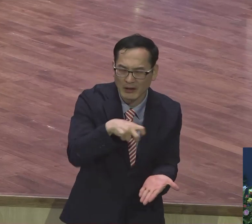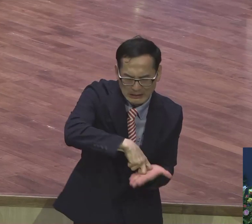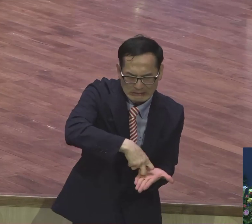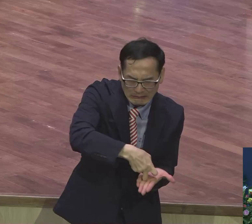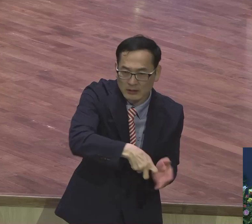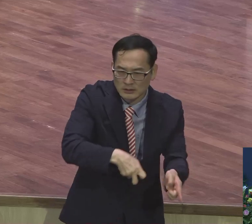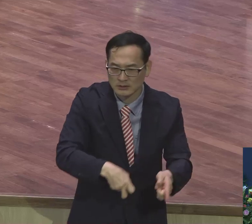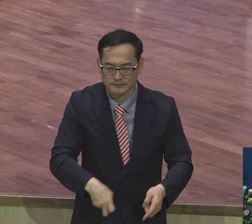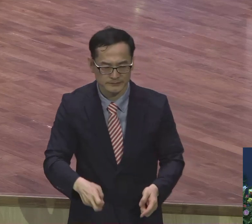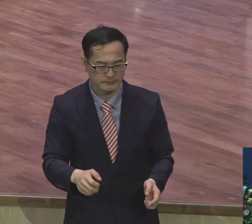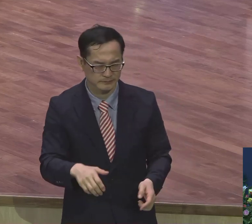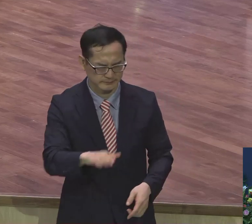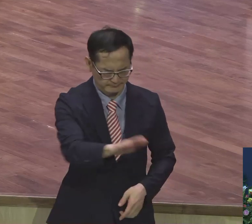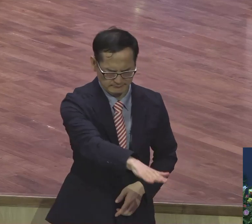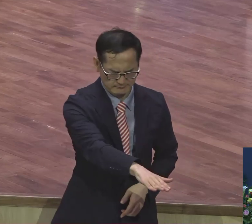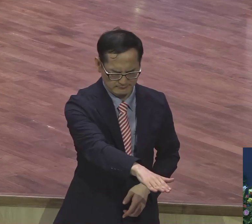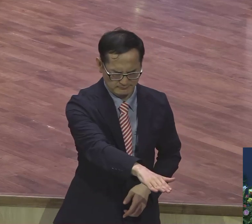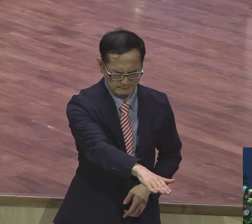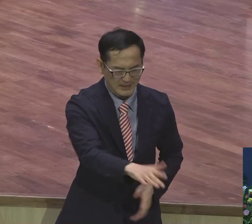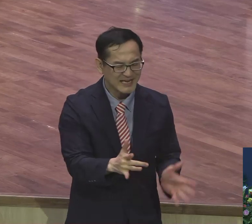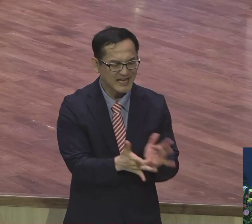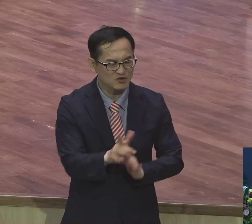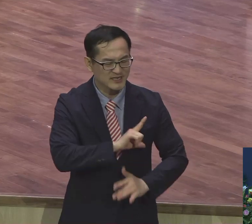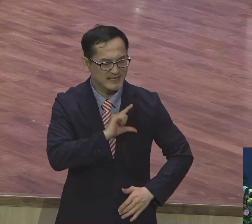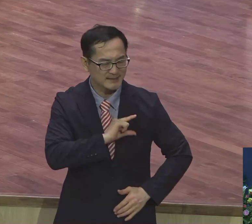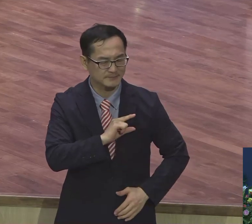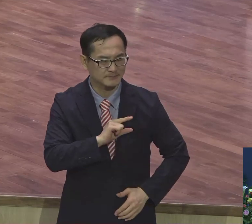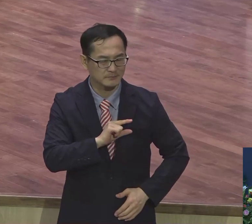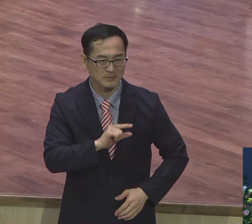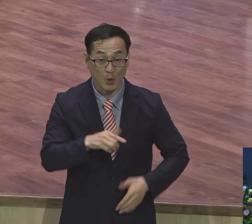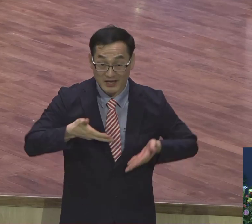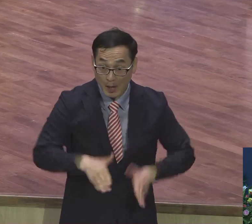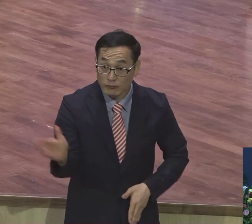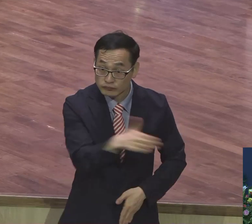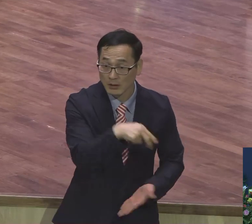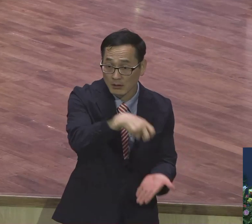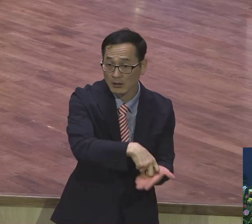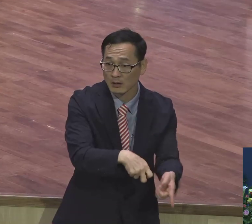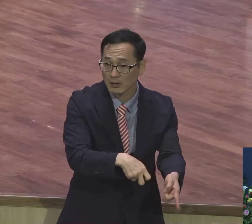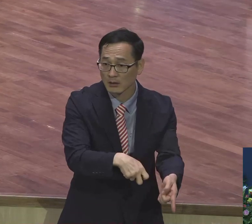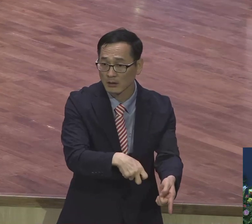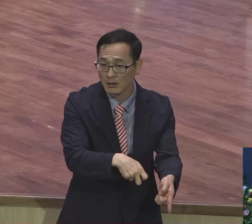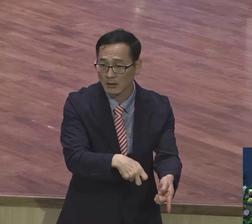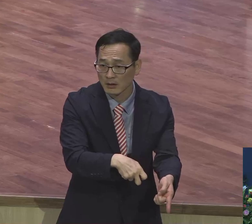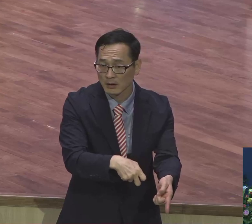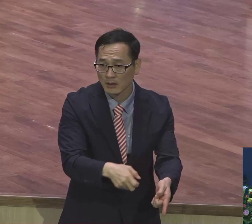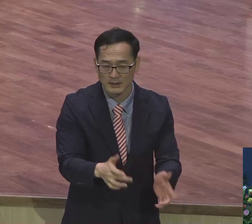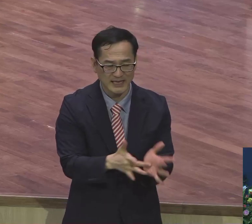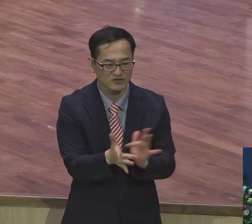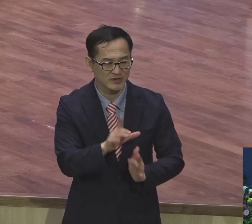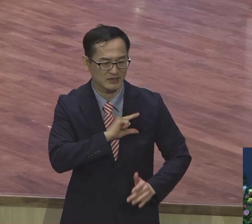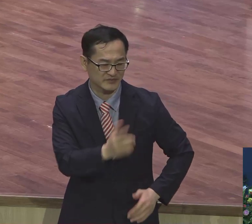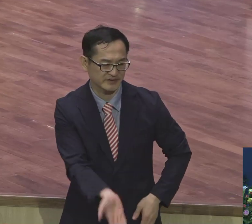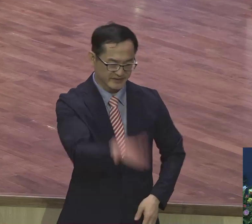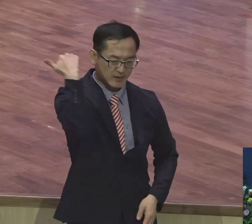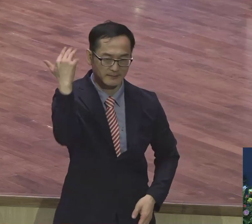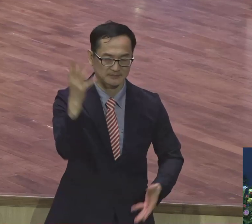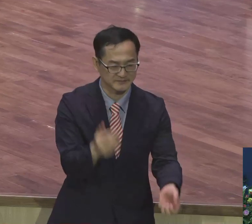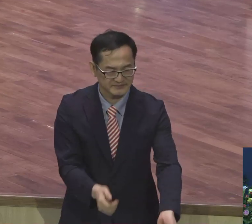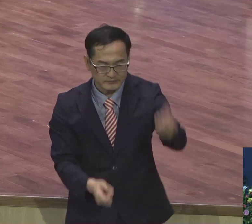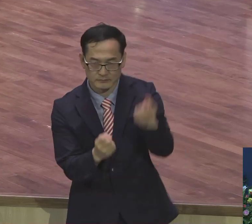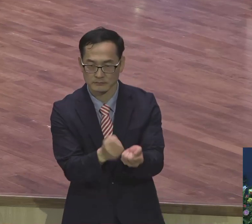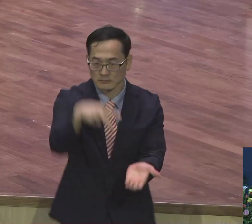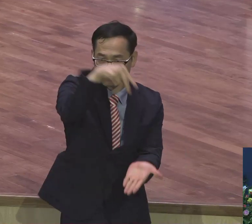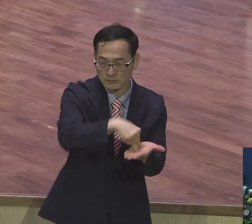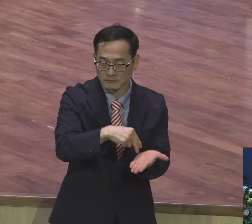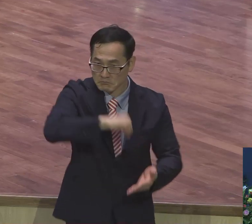그냥 예수 이름으로 그 안전병이 날 때부터 안전병이 40살 때 안전병이 벌떡 이렇게 벌잖아요. 베드로